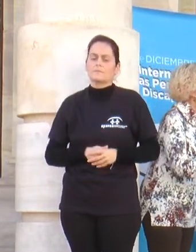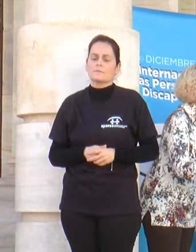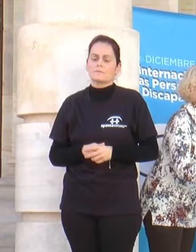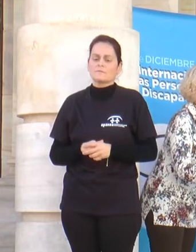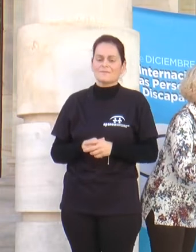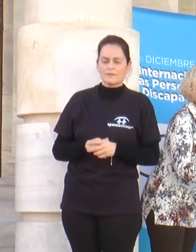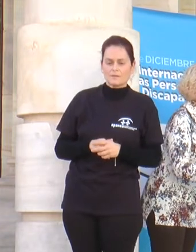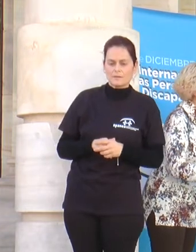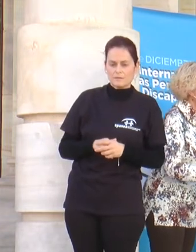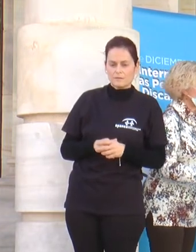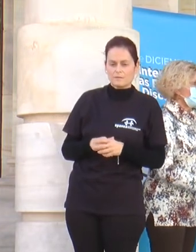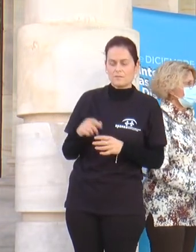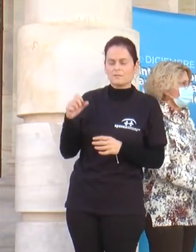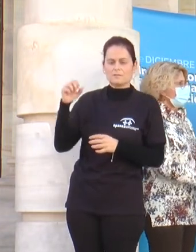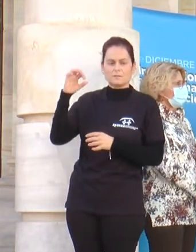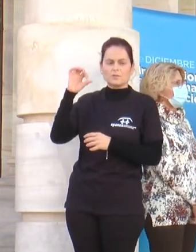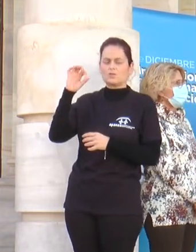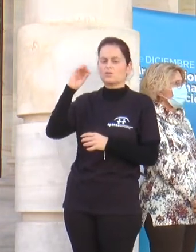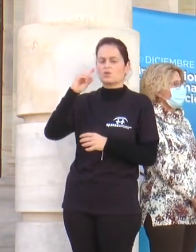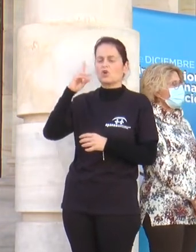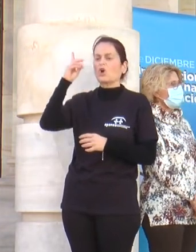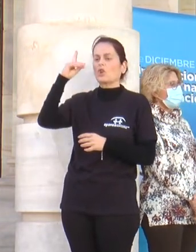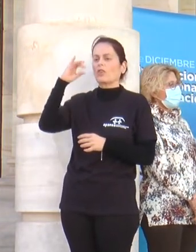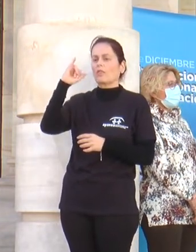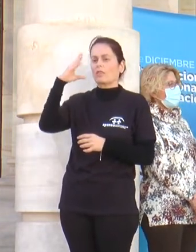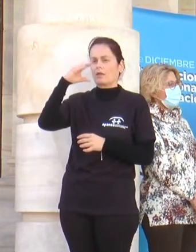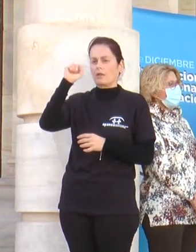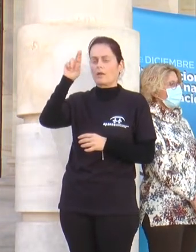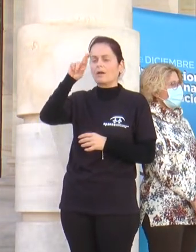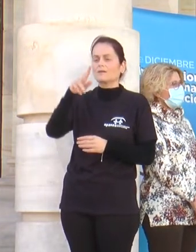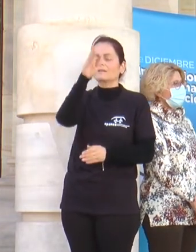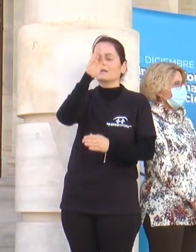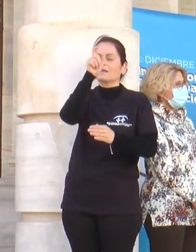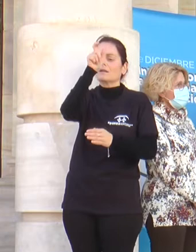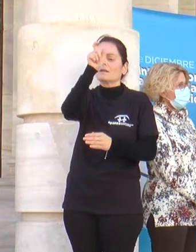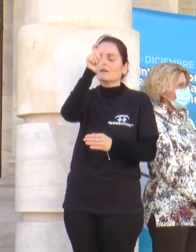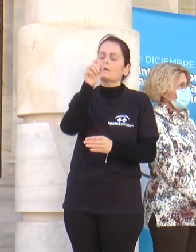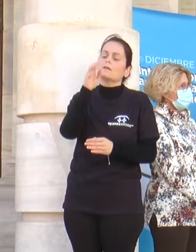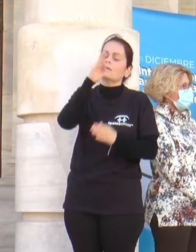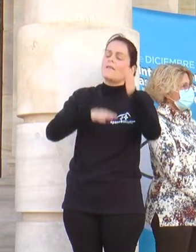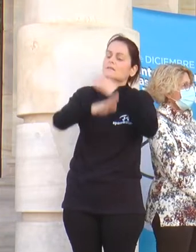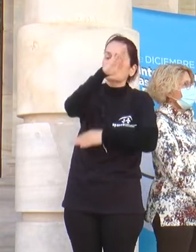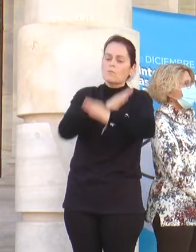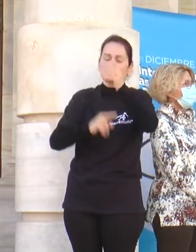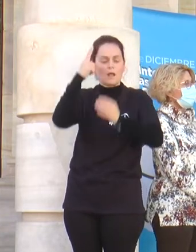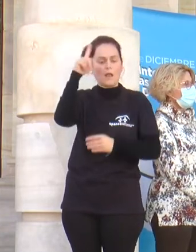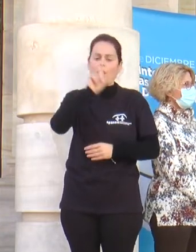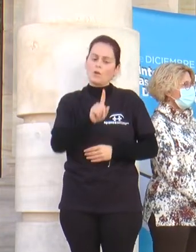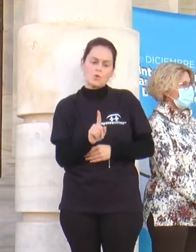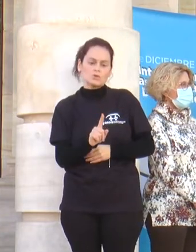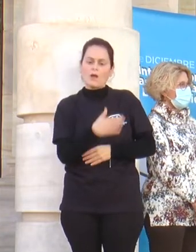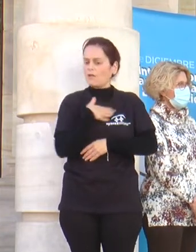Aportación de SODICAR. La discapacidad es la de quien no sabe, no puede o no quiere